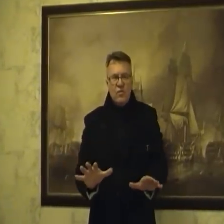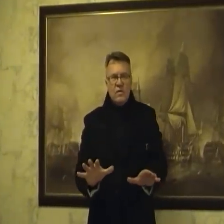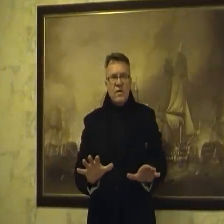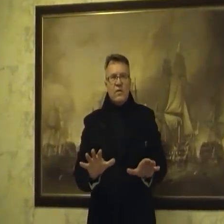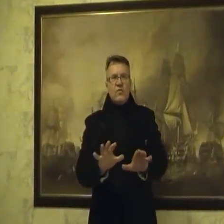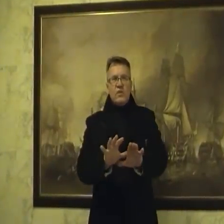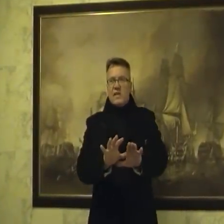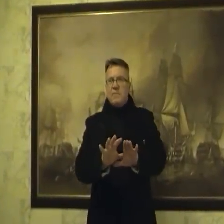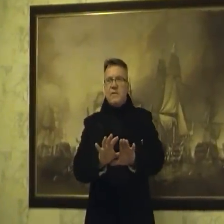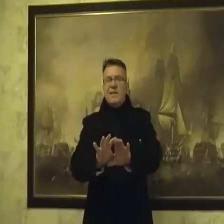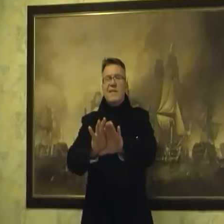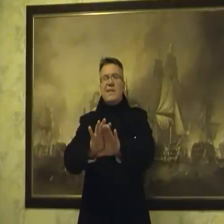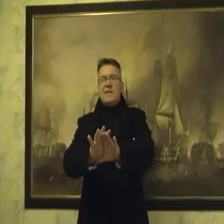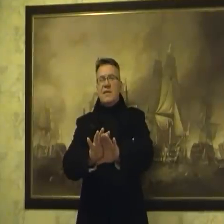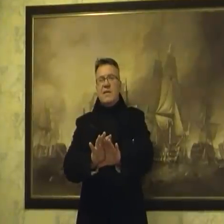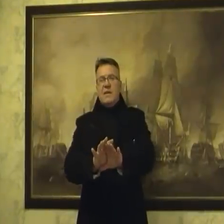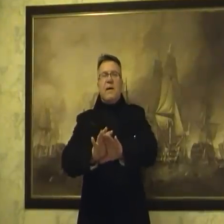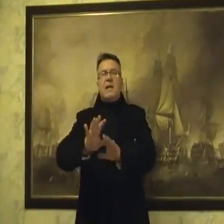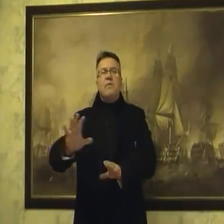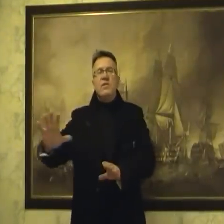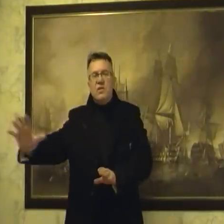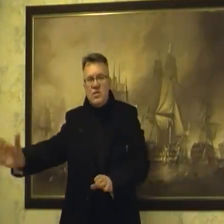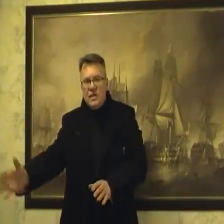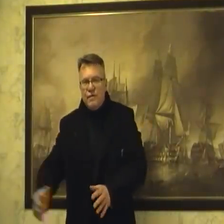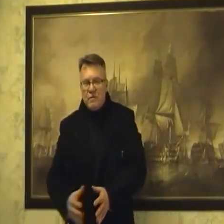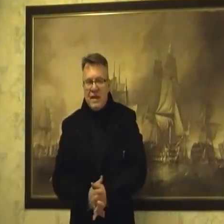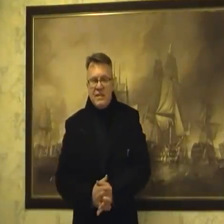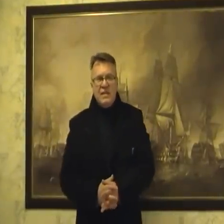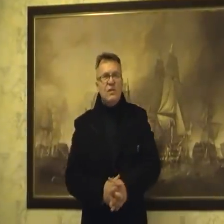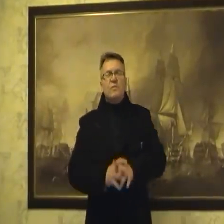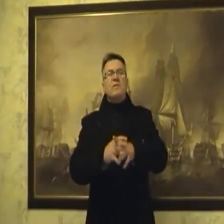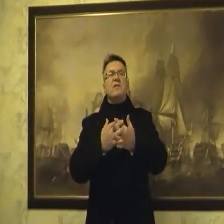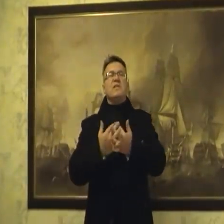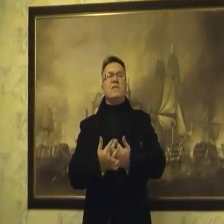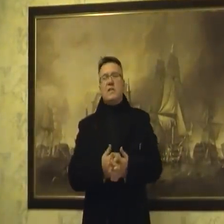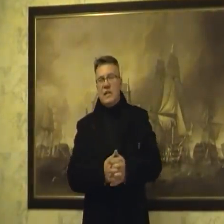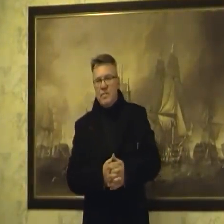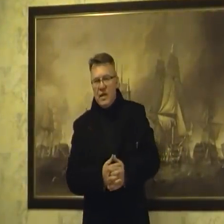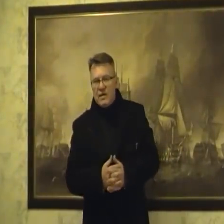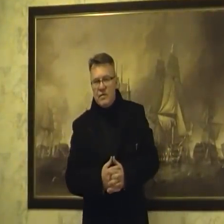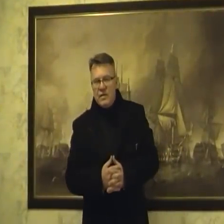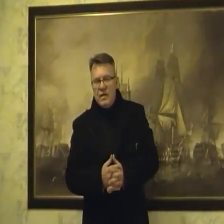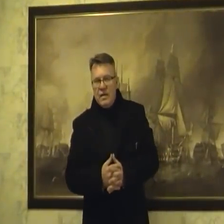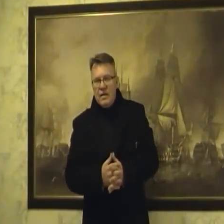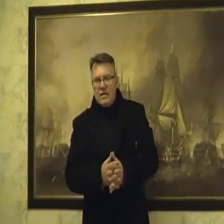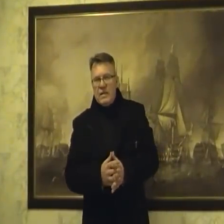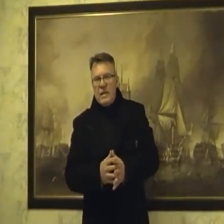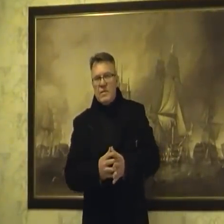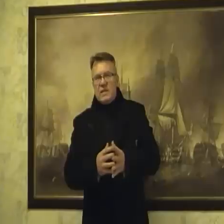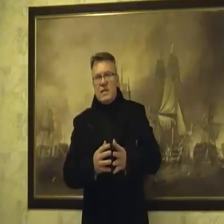różnych tam innych parapolitycznych informacji, zupełnie nieistotnych dla Polany. Generalnie nas